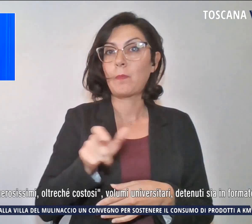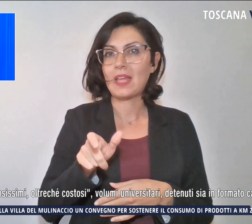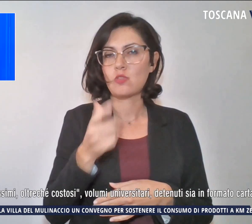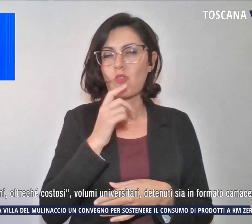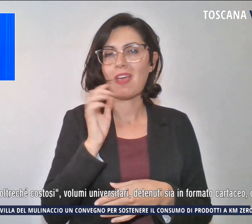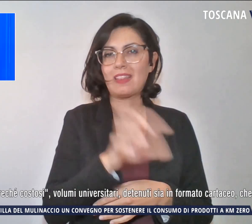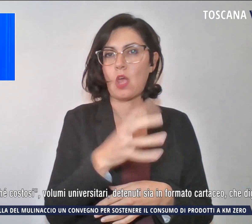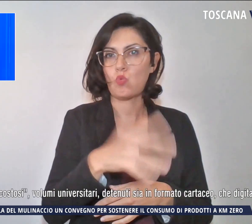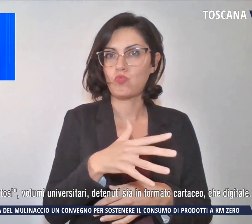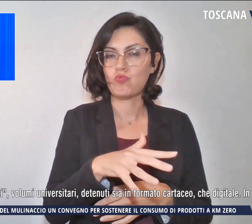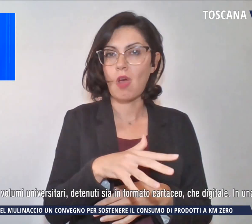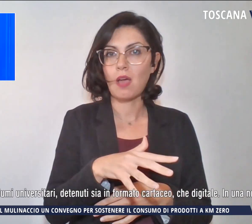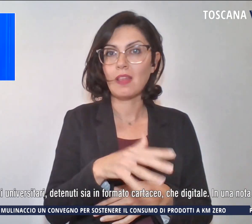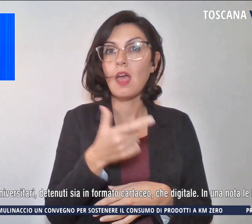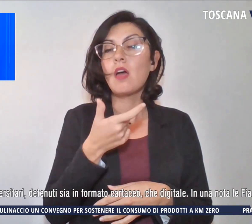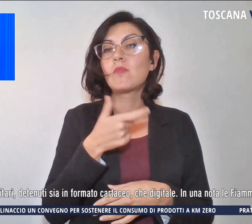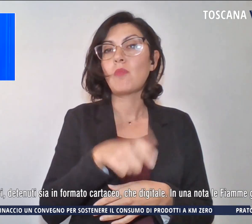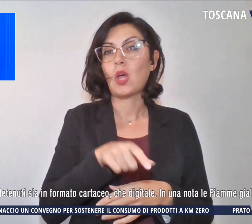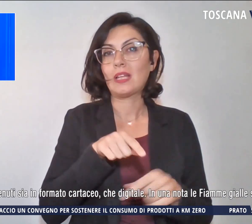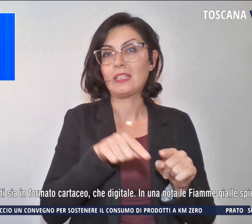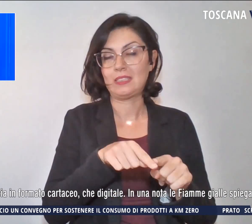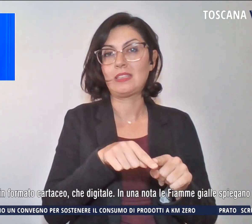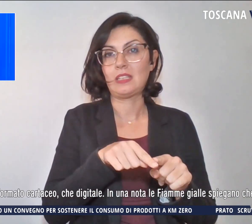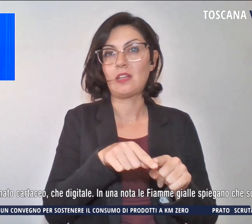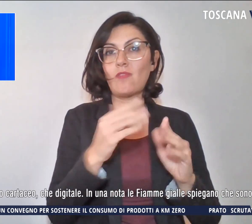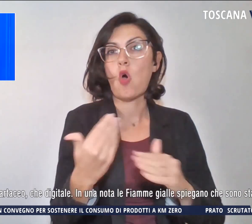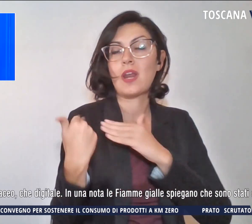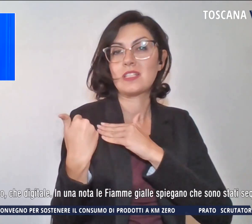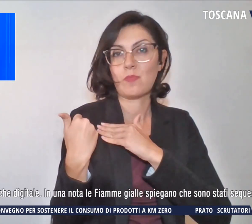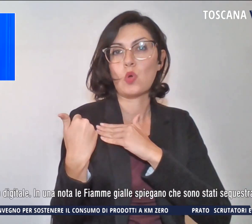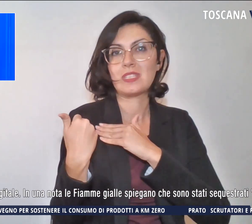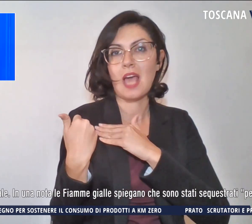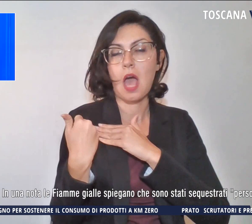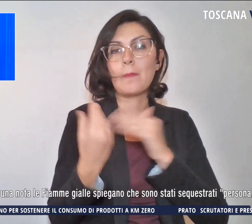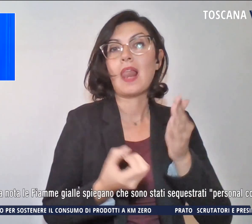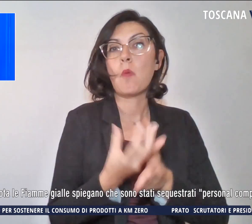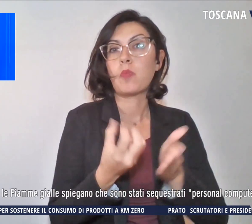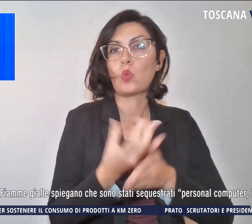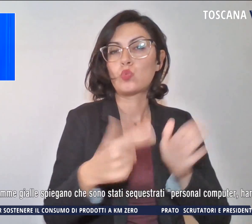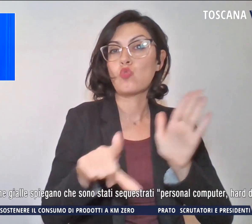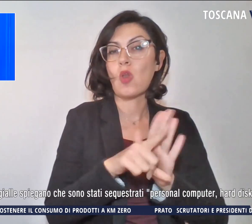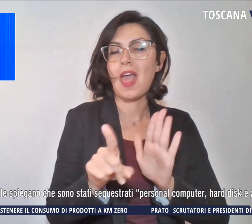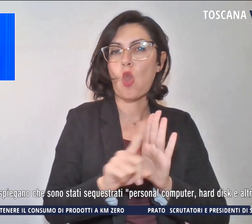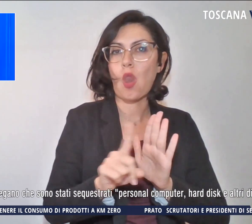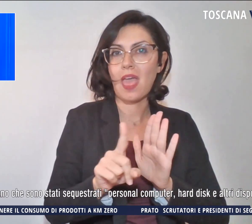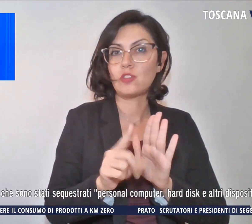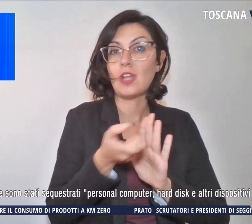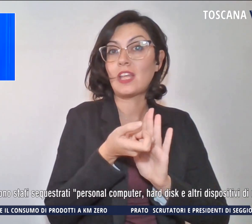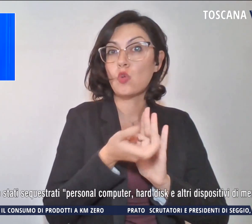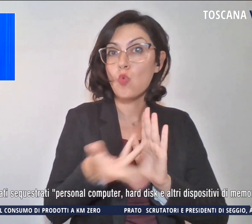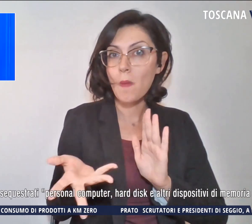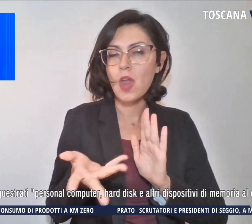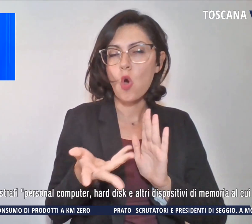perché ritenute artefici della produzione illecita di numerosissimi, oltre che costosi,